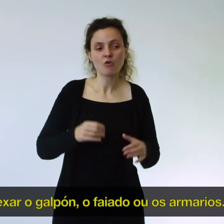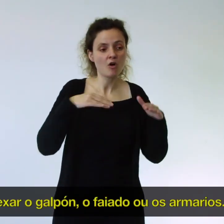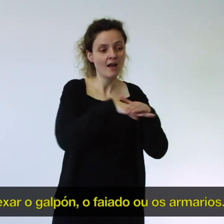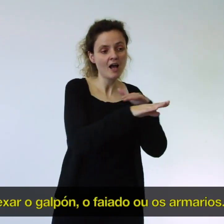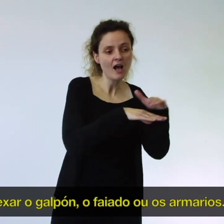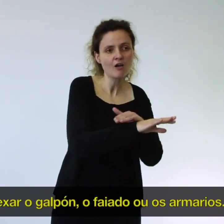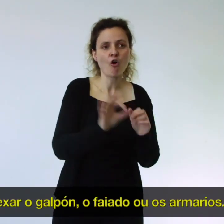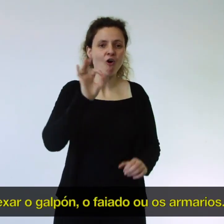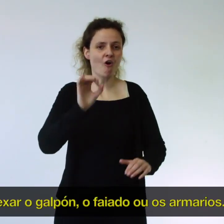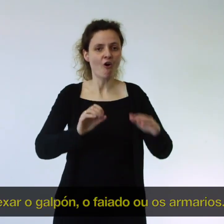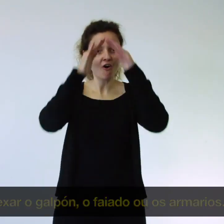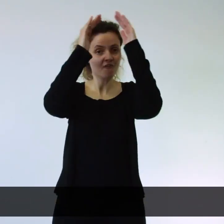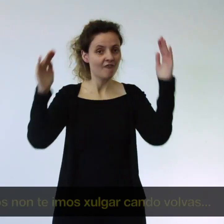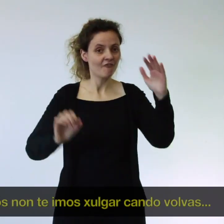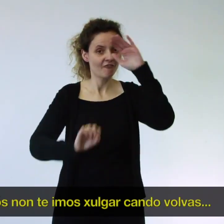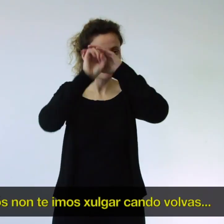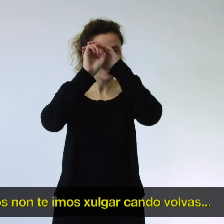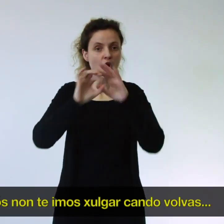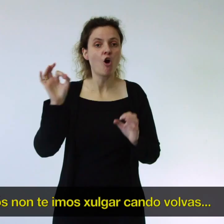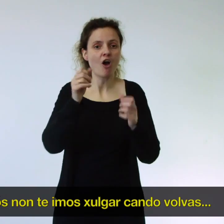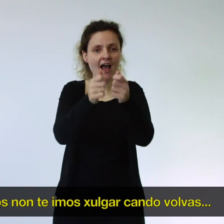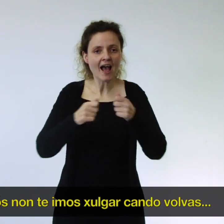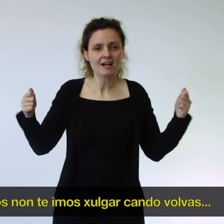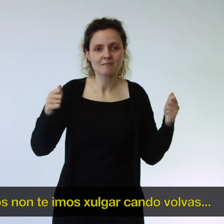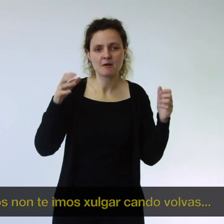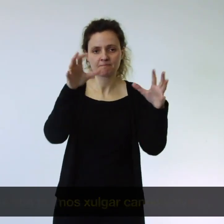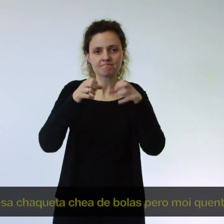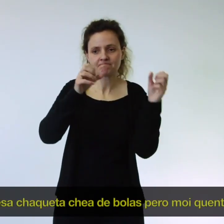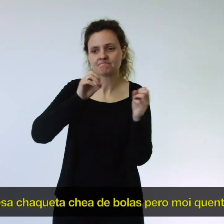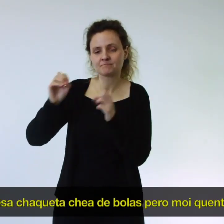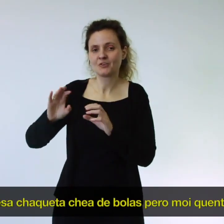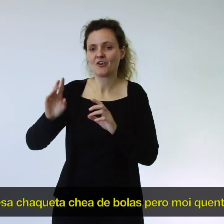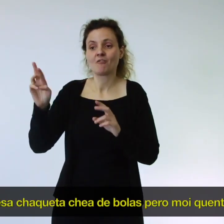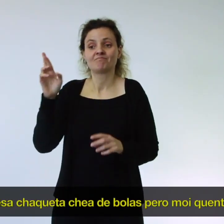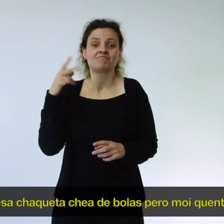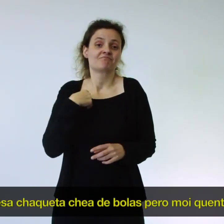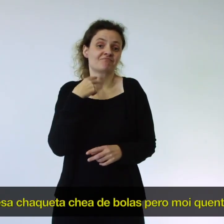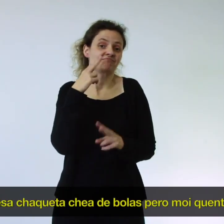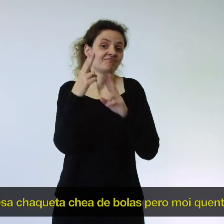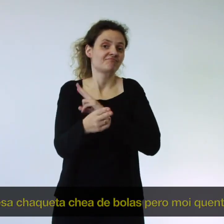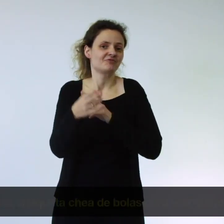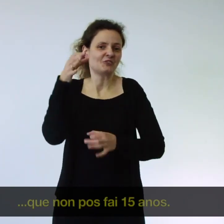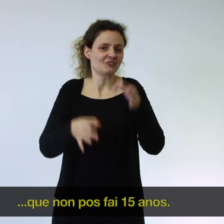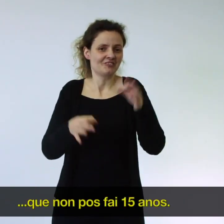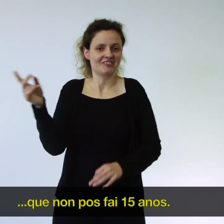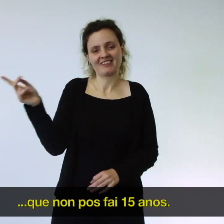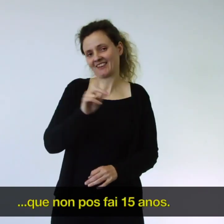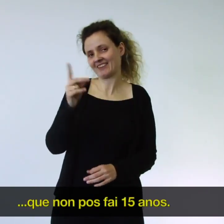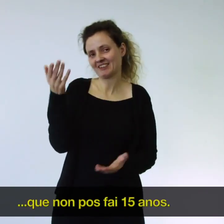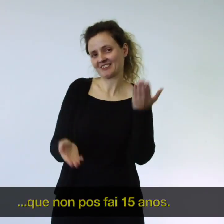o fallado ou os armarios, nos non te imos xurgar cando volvas guardar esa chaqueta chea de bolas pero moi quente que non pos fai 15 anos,